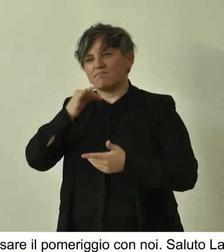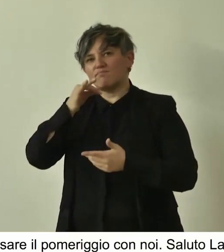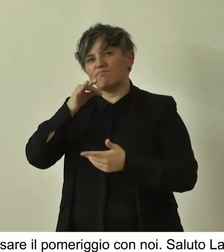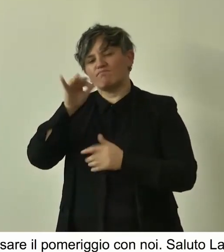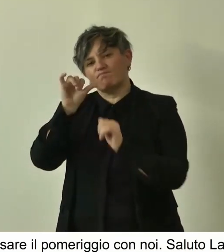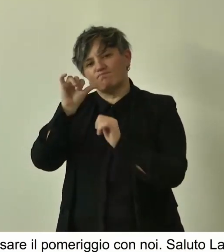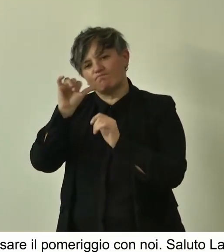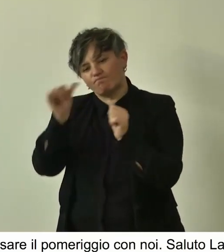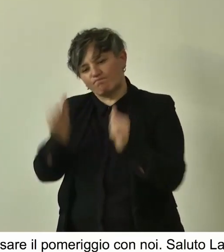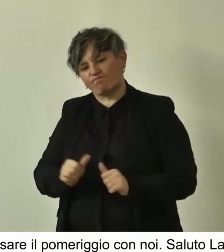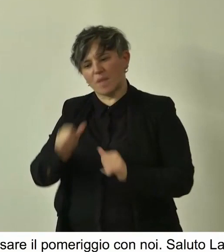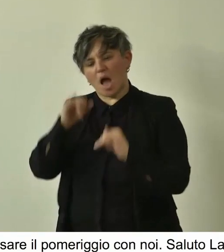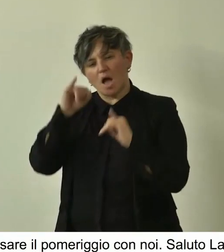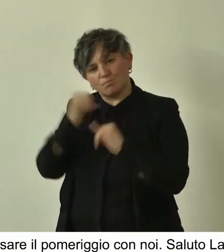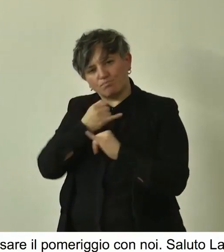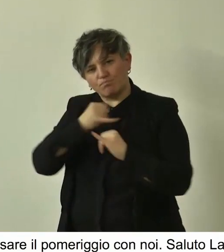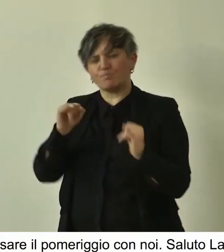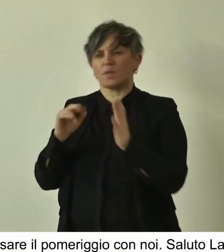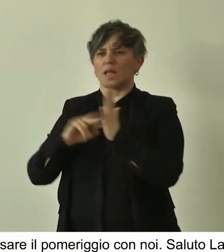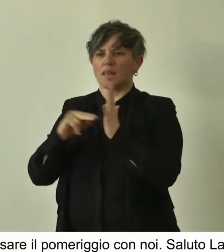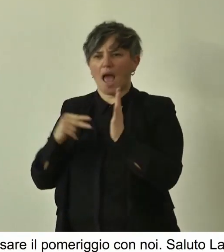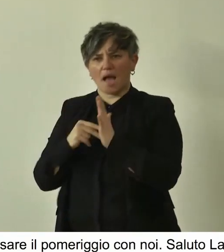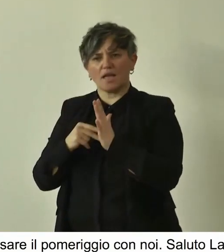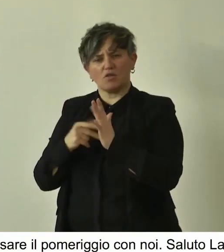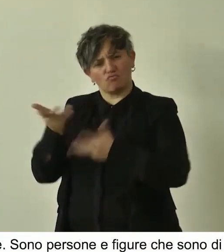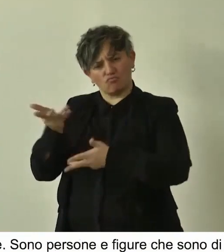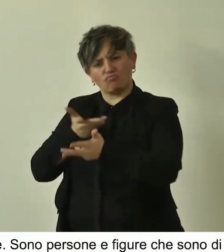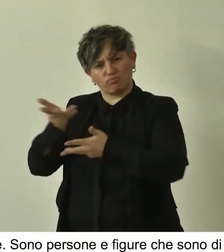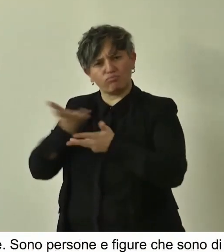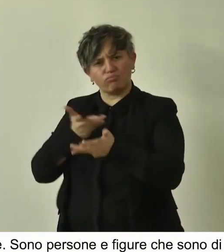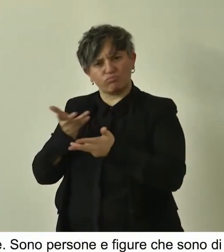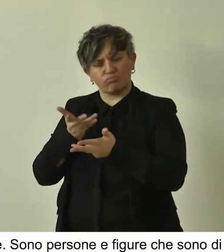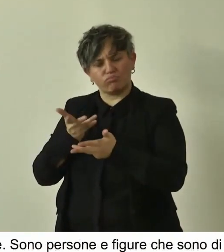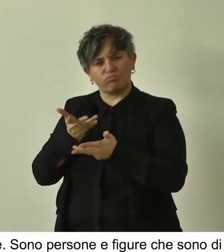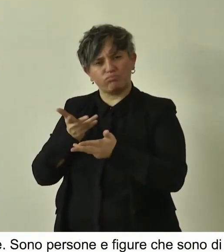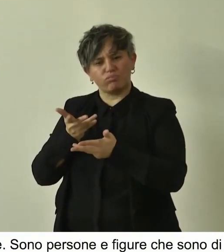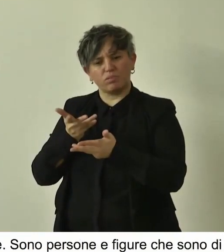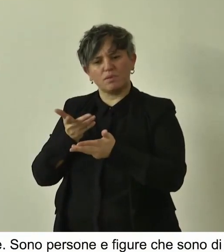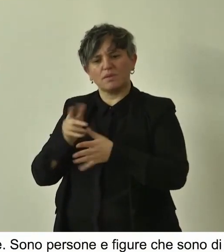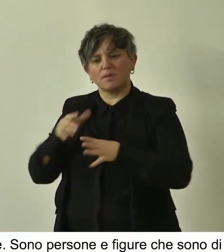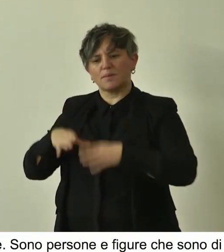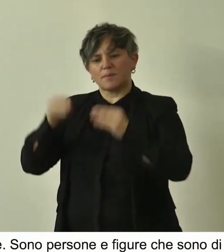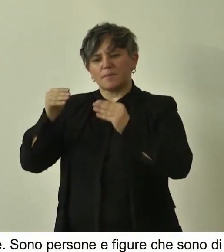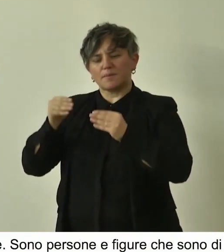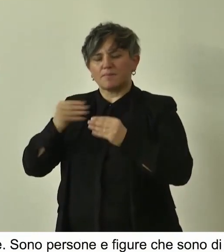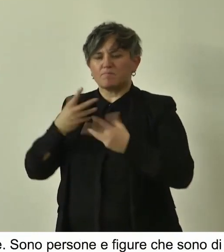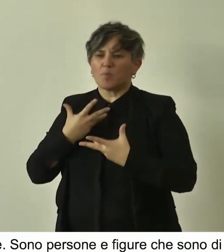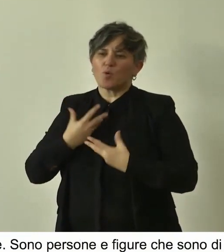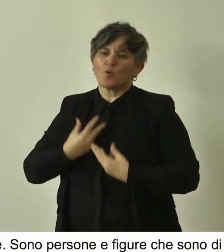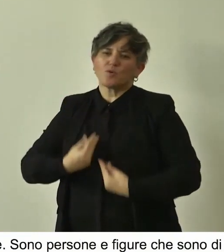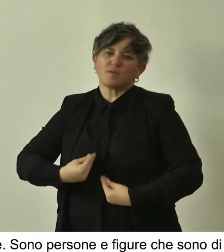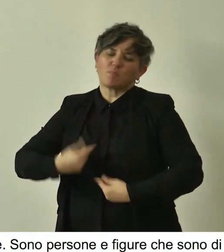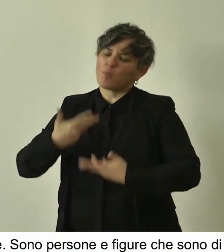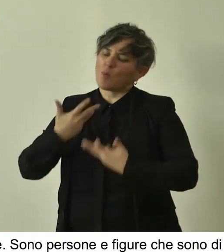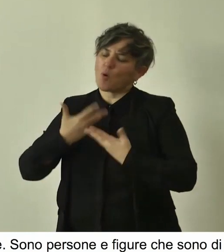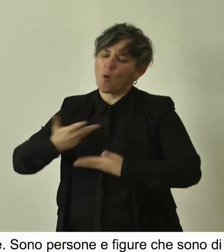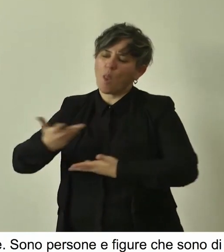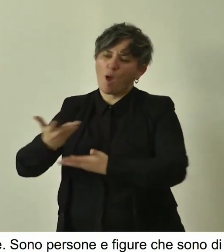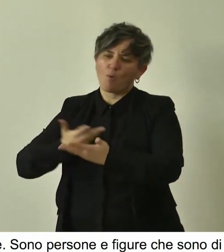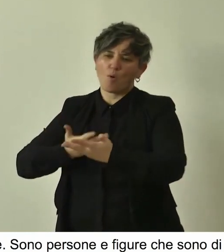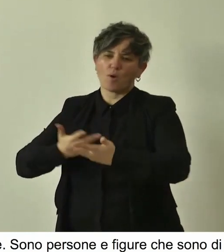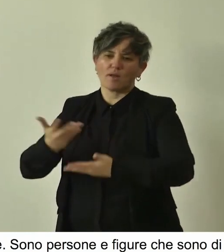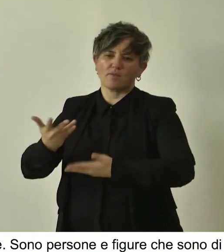tecnici, ma con cui davvero è avviata serenamente una collaborazione